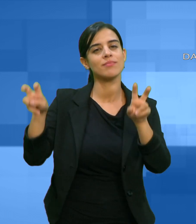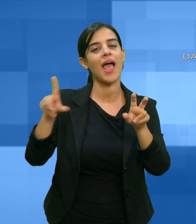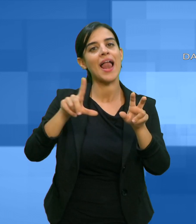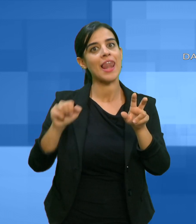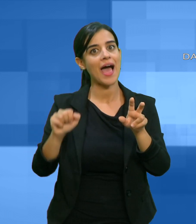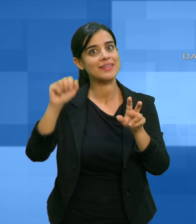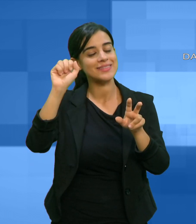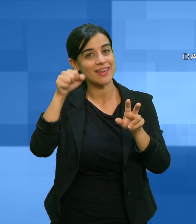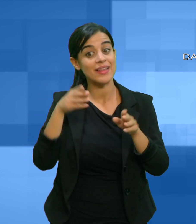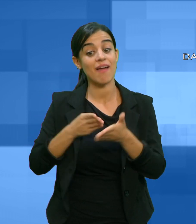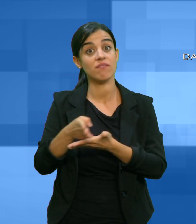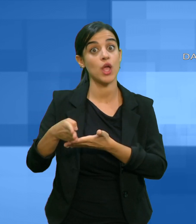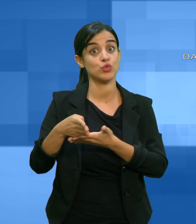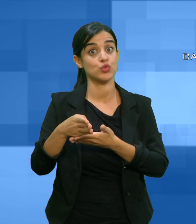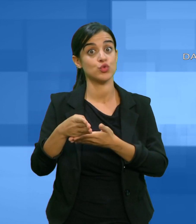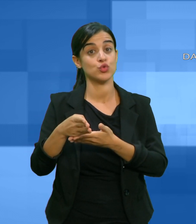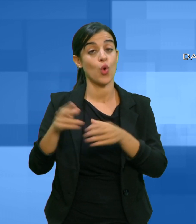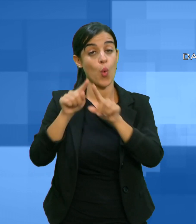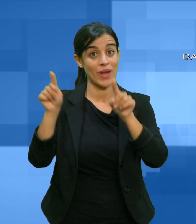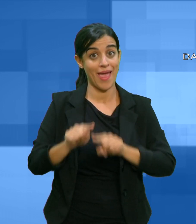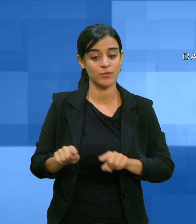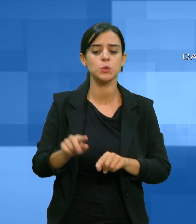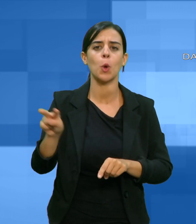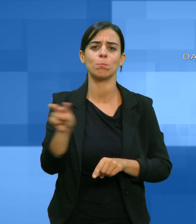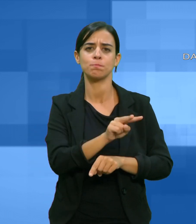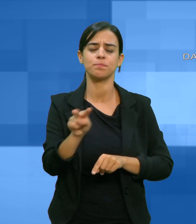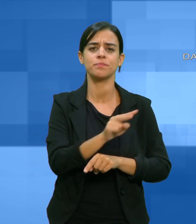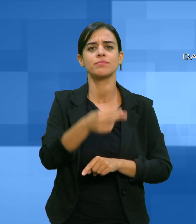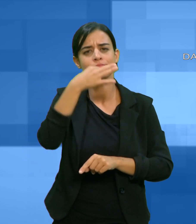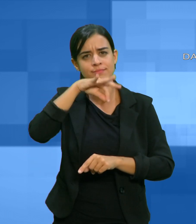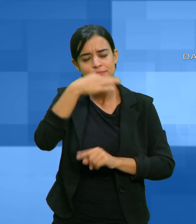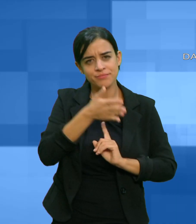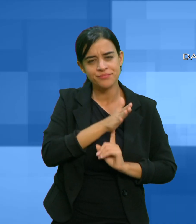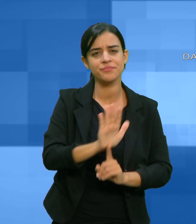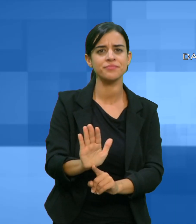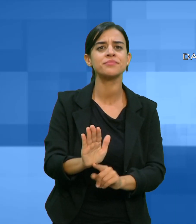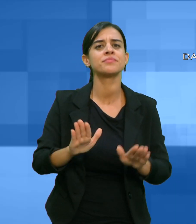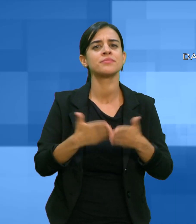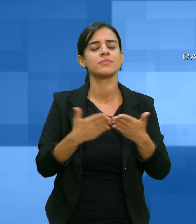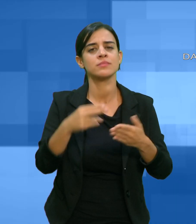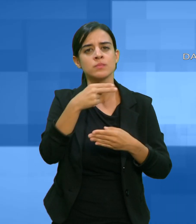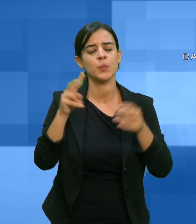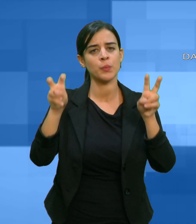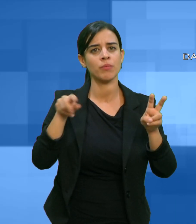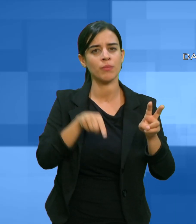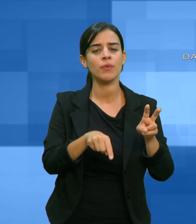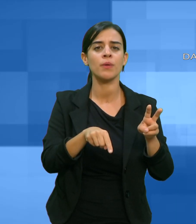'UNESCO hanno presentato il volume Patrimonio nuragico e sviluppo della Sardegna